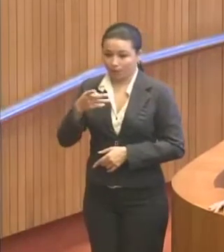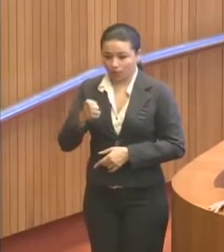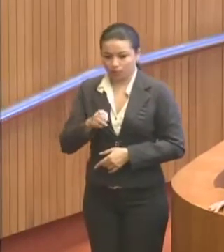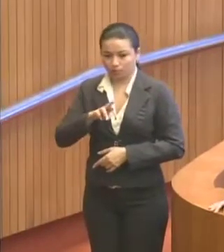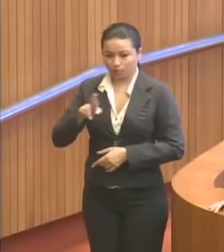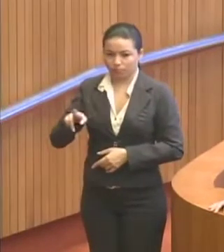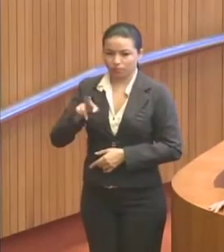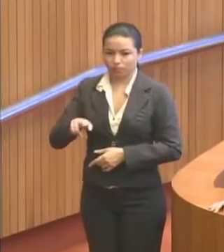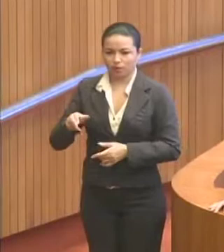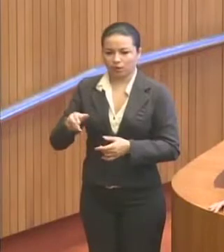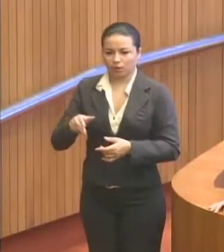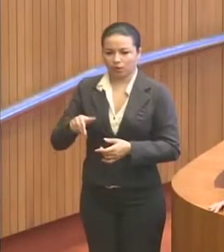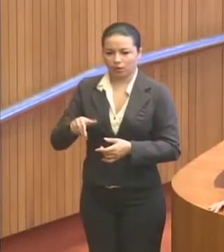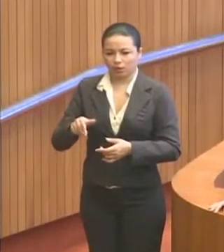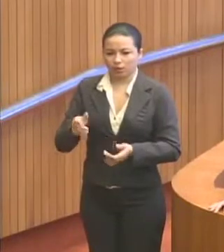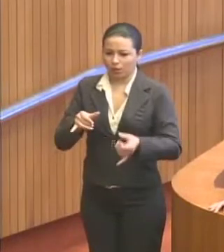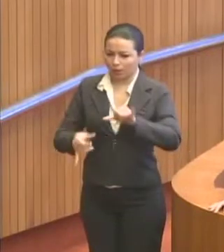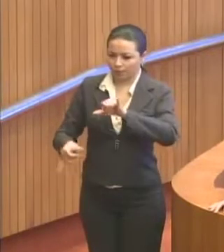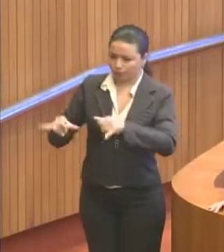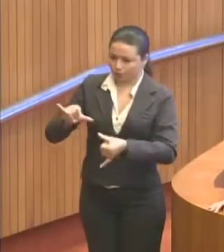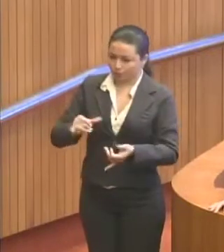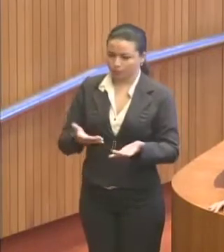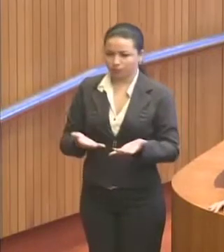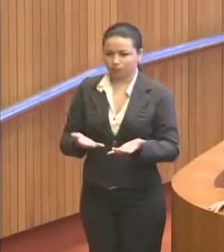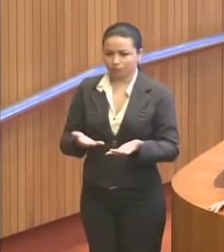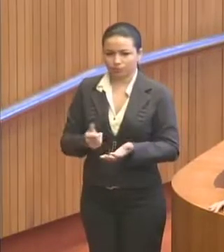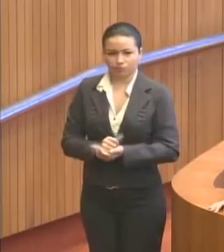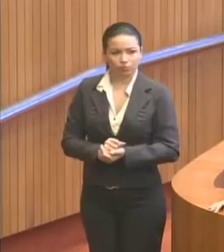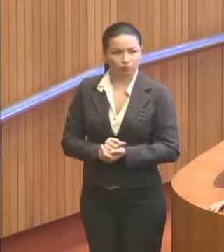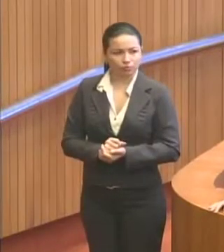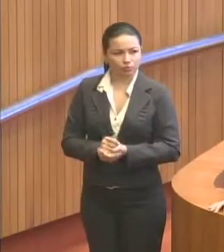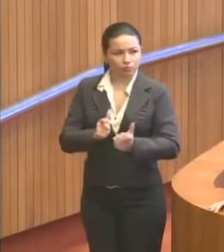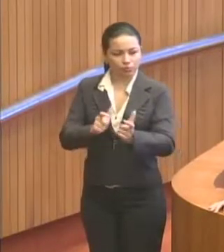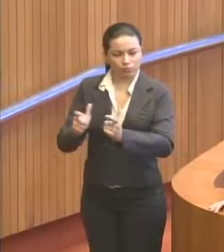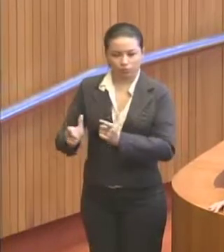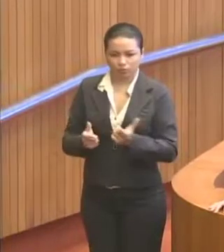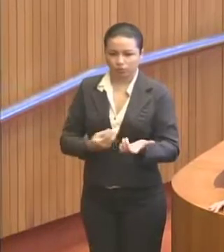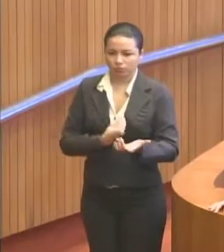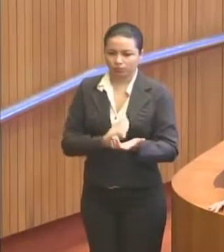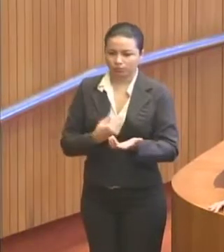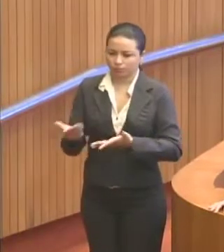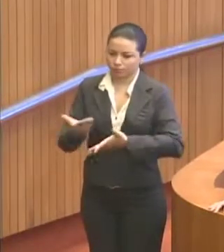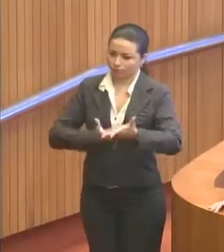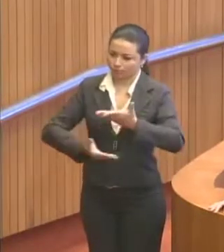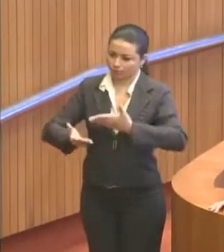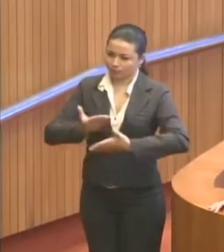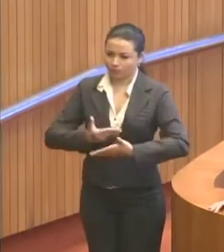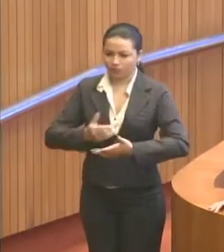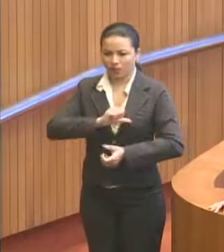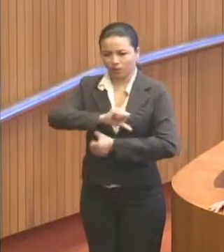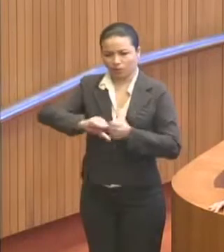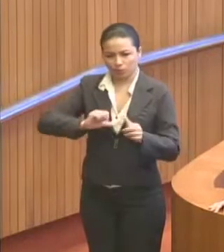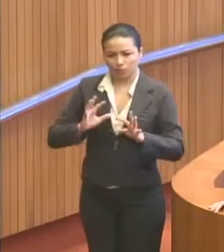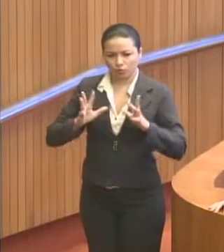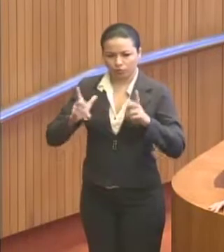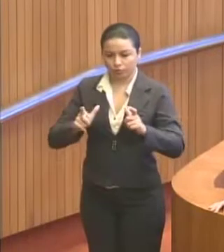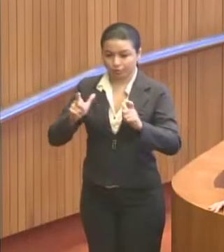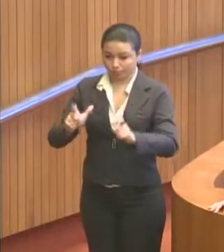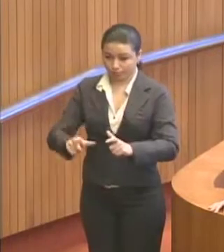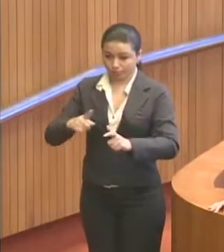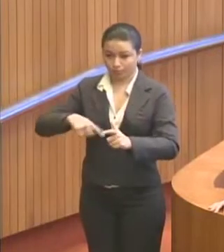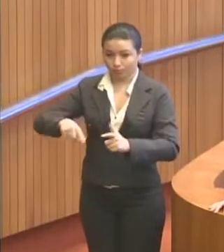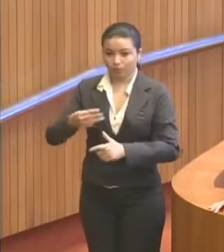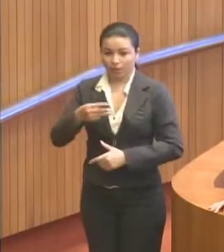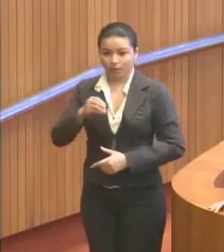entre laboratórios, entre área de vivência, reformulação de todos os campos. Então, já tem